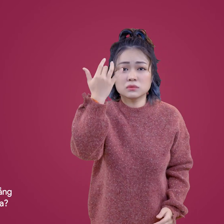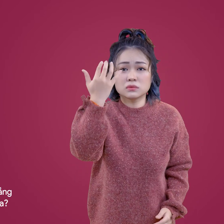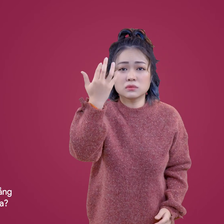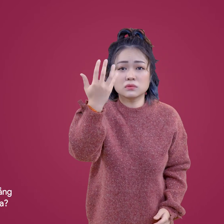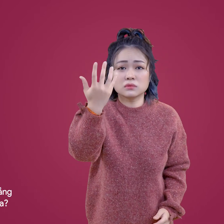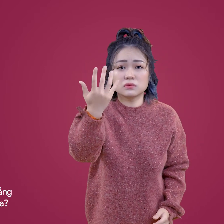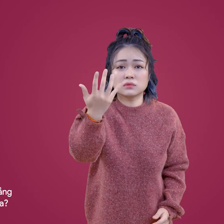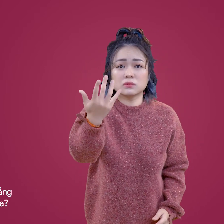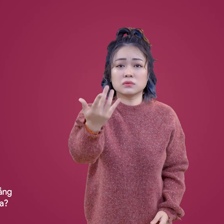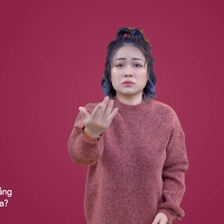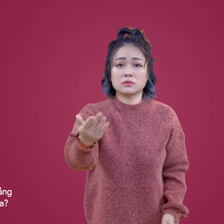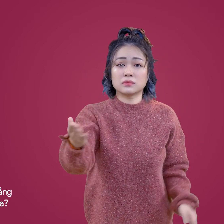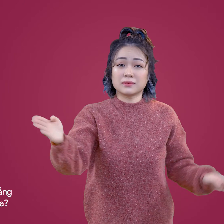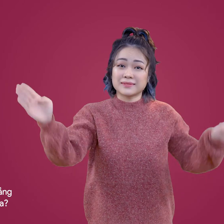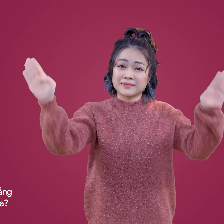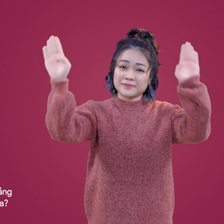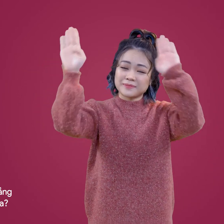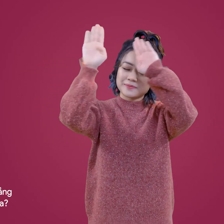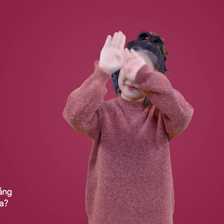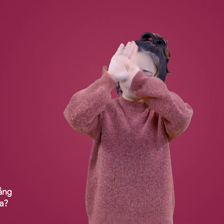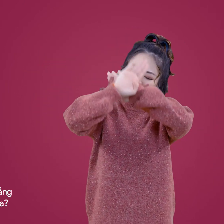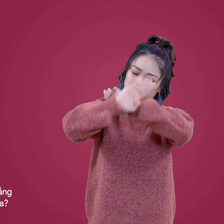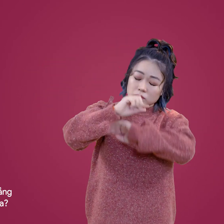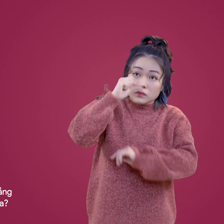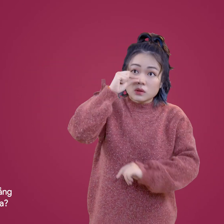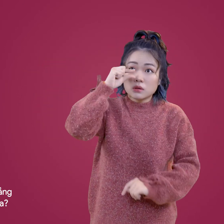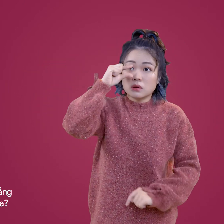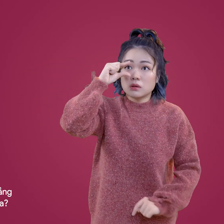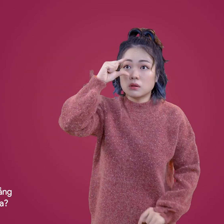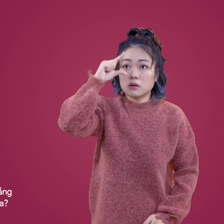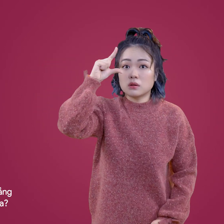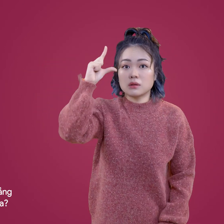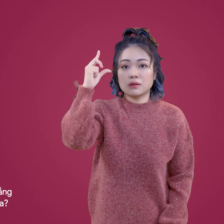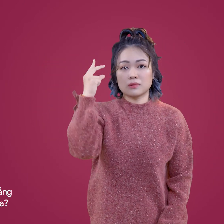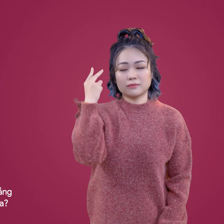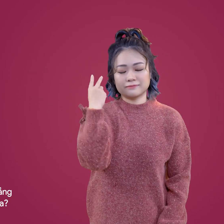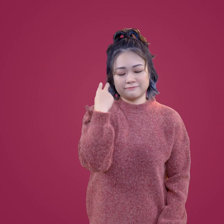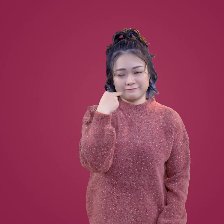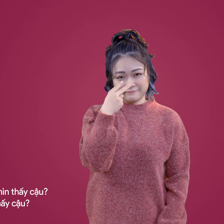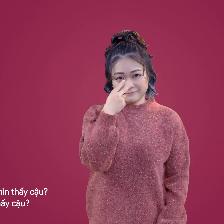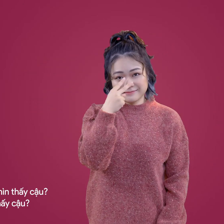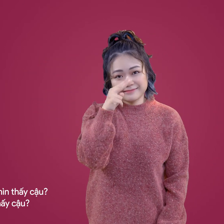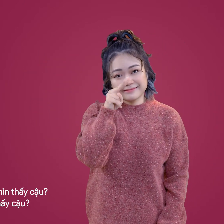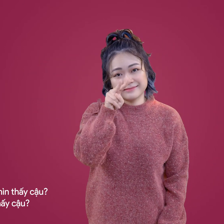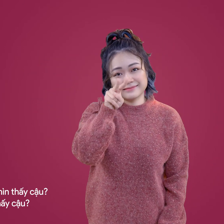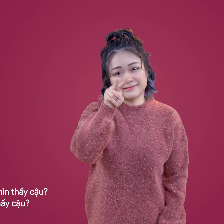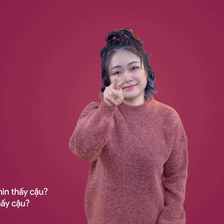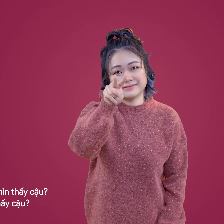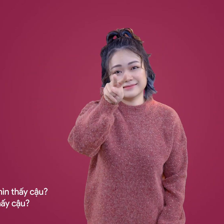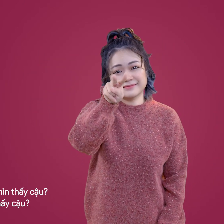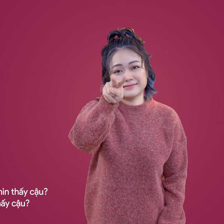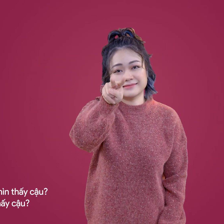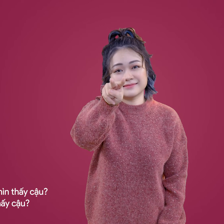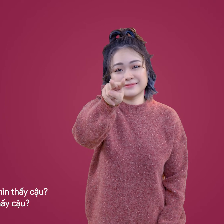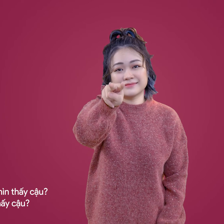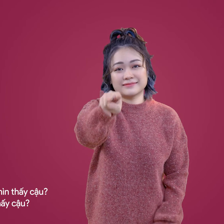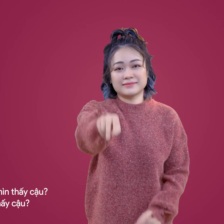또 몇 밤을 두세워라 널 보게 될까 널